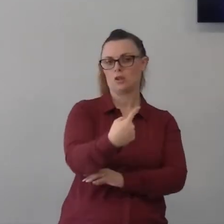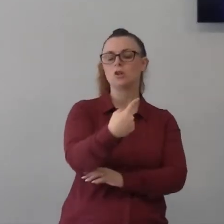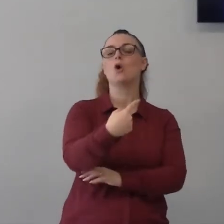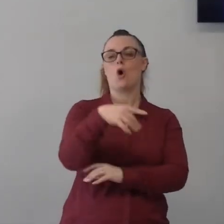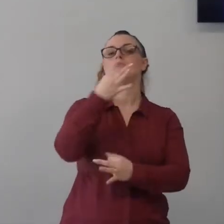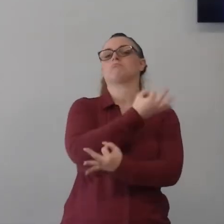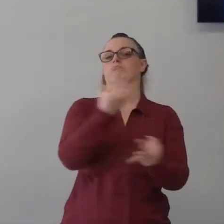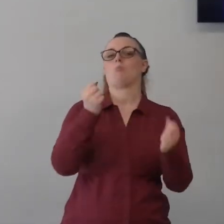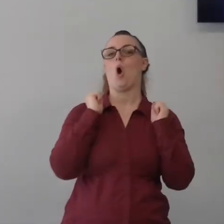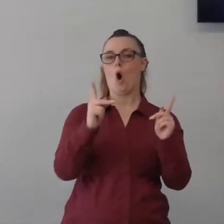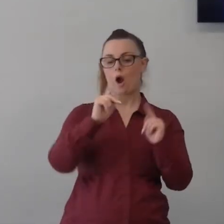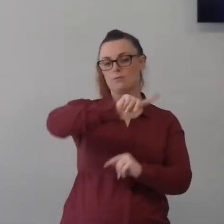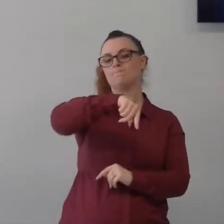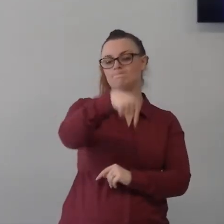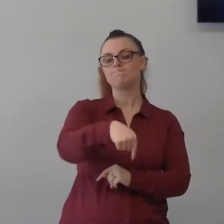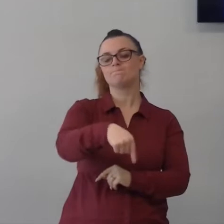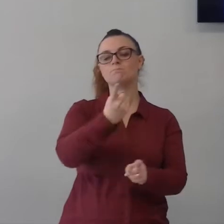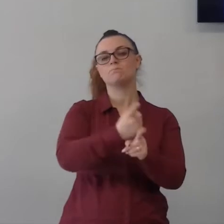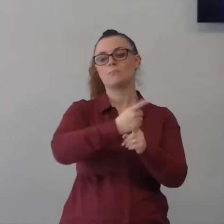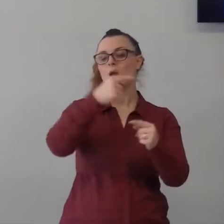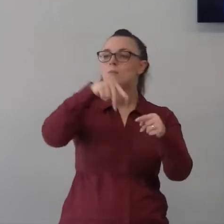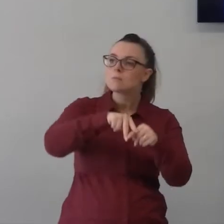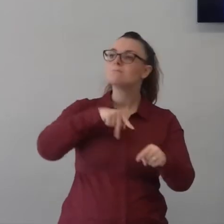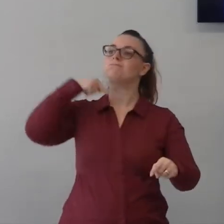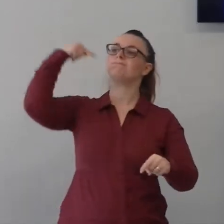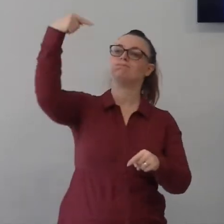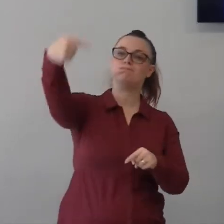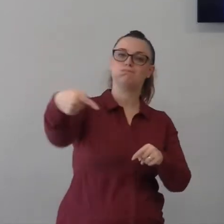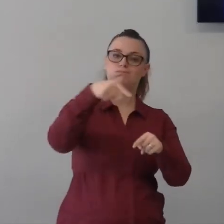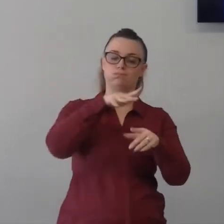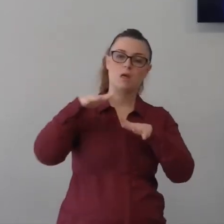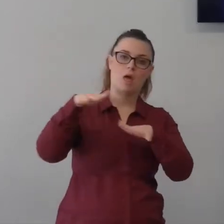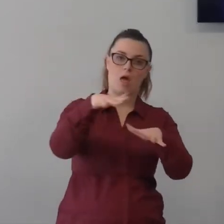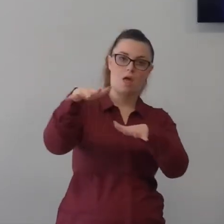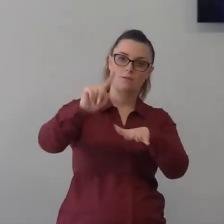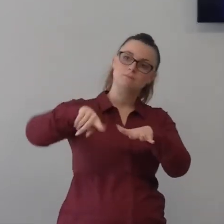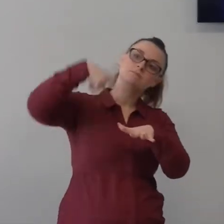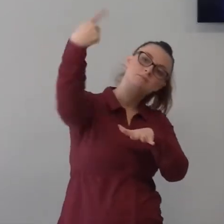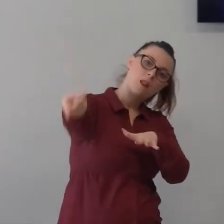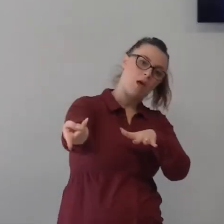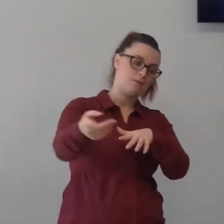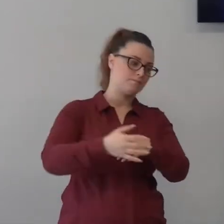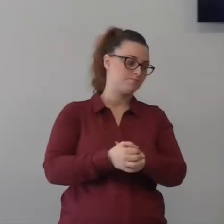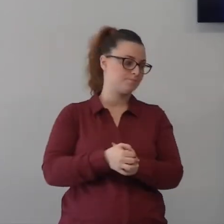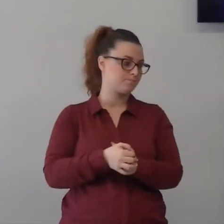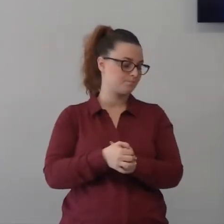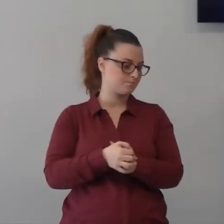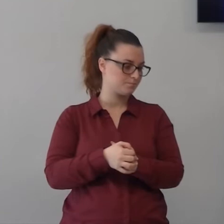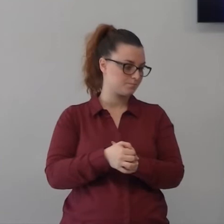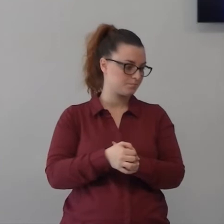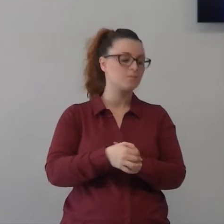perché c'era tanta tanta persona questa volta non sembra non è questo il contesto perché